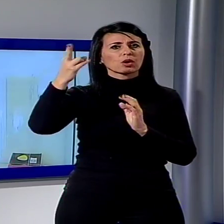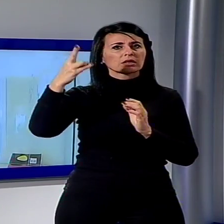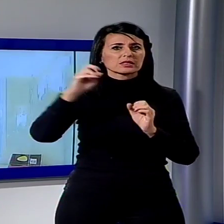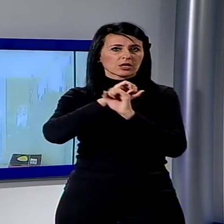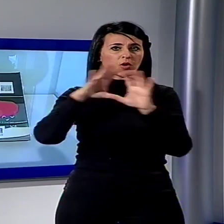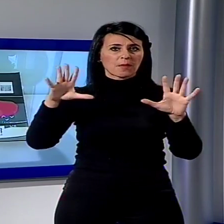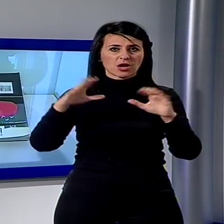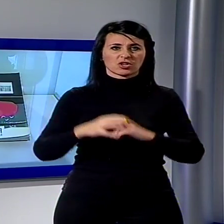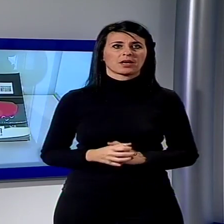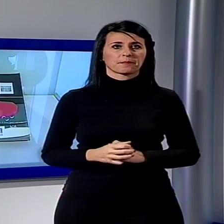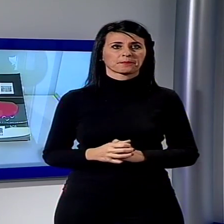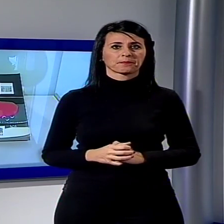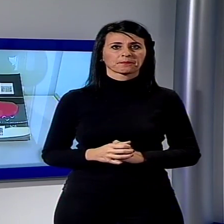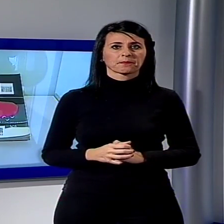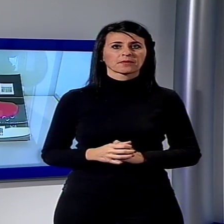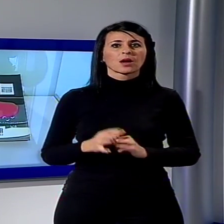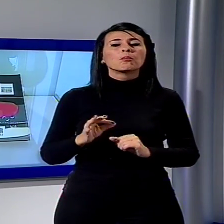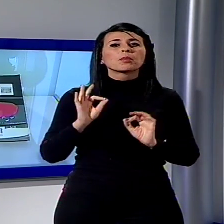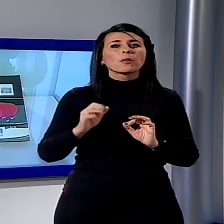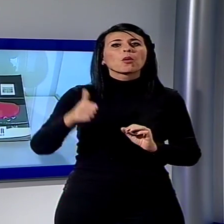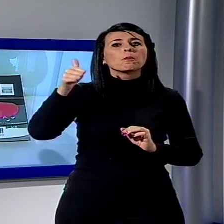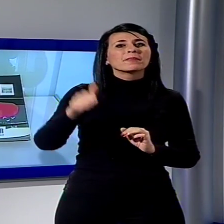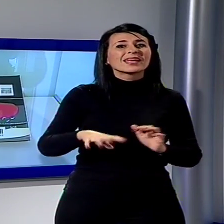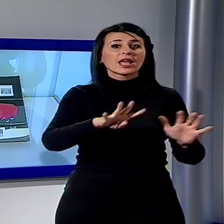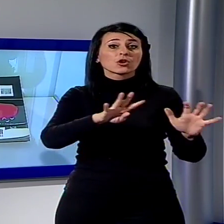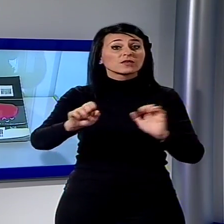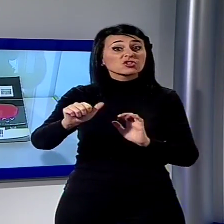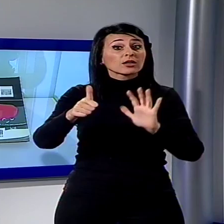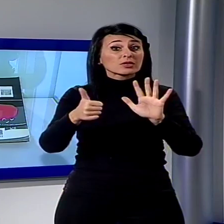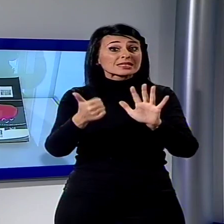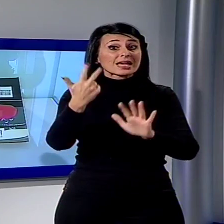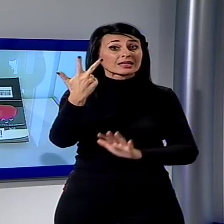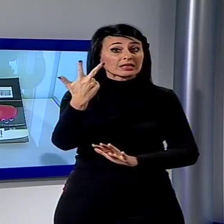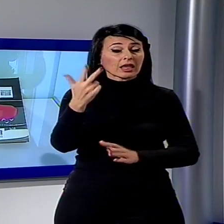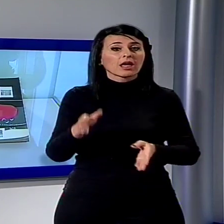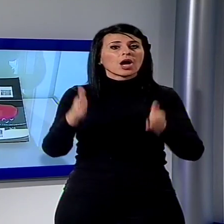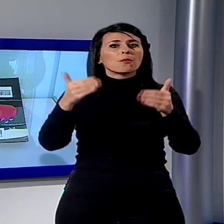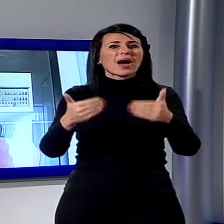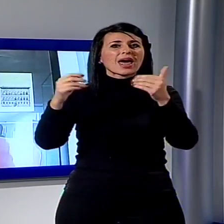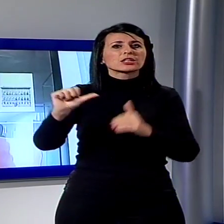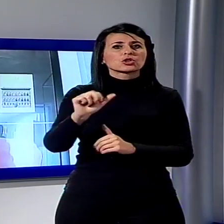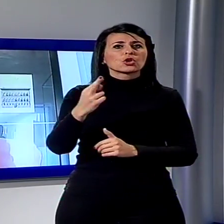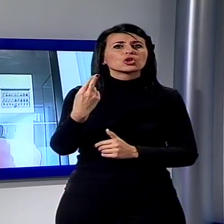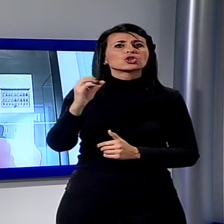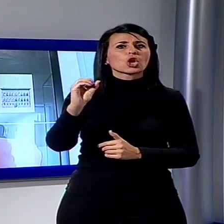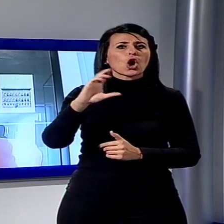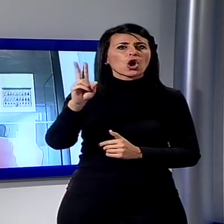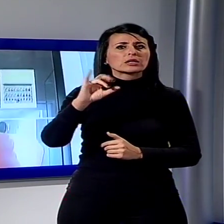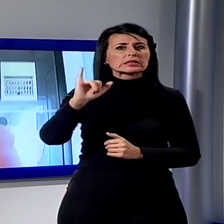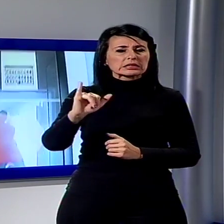Si inaugurava a Palazzo Strozi nel 1963 la mostra dedicata all'opera plastica dell'architetto svizzero Le